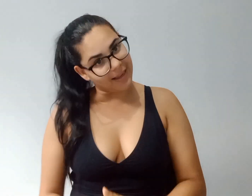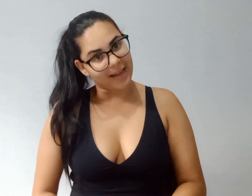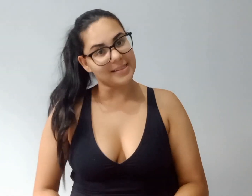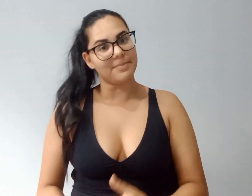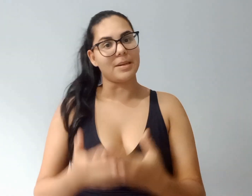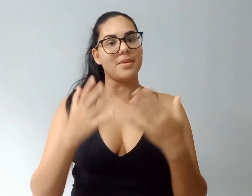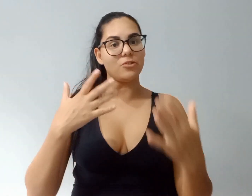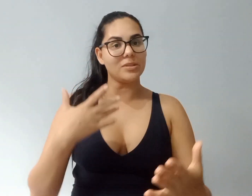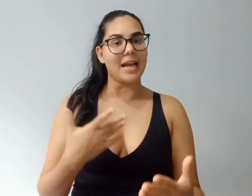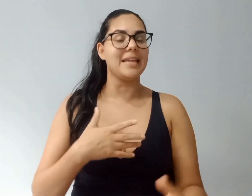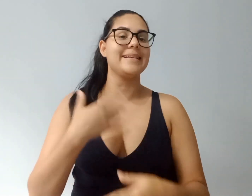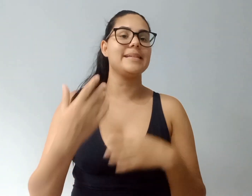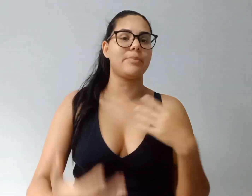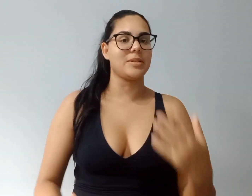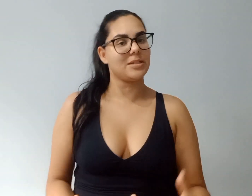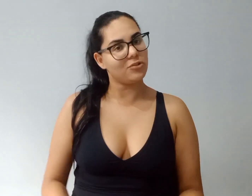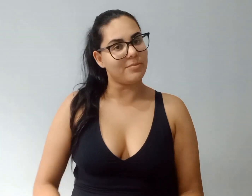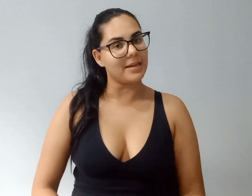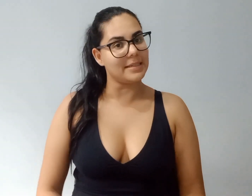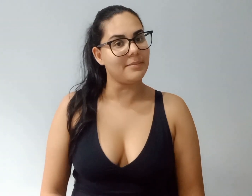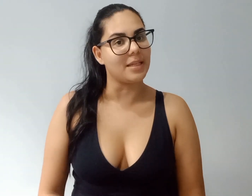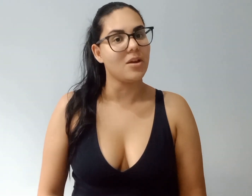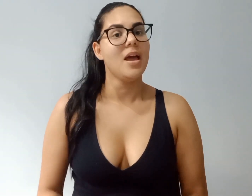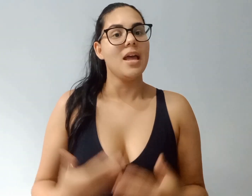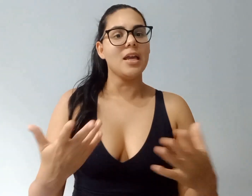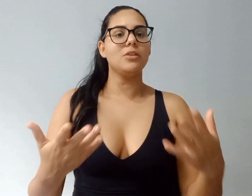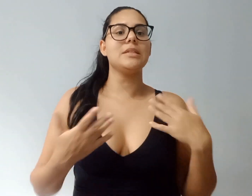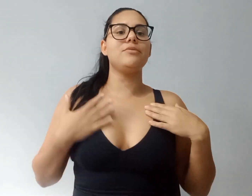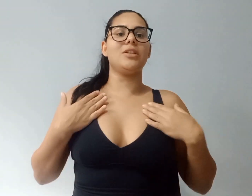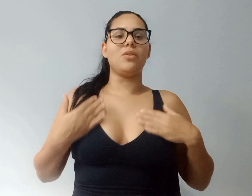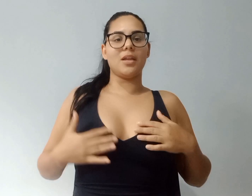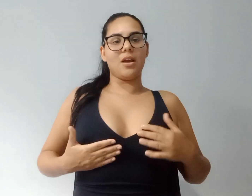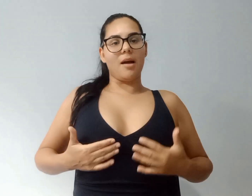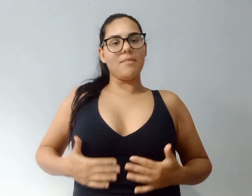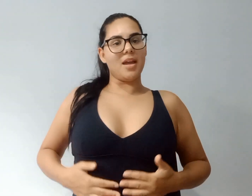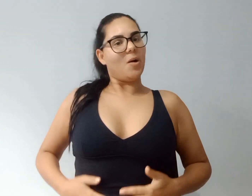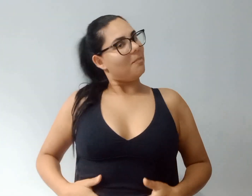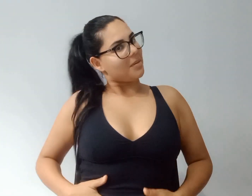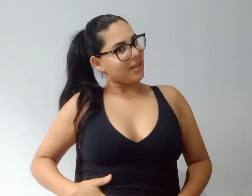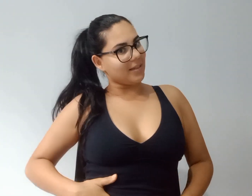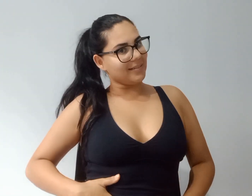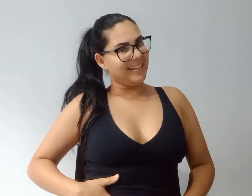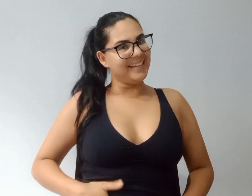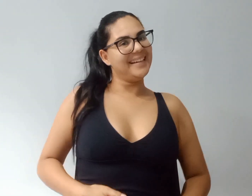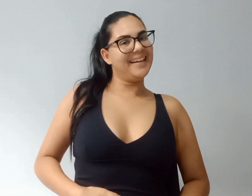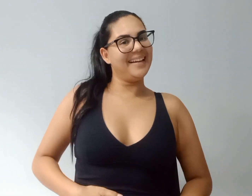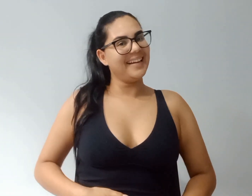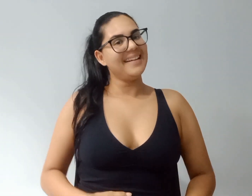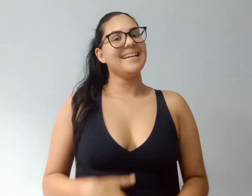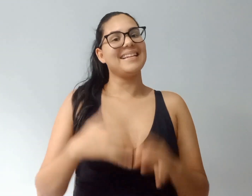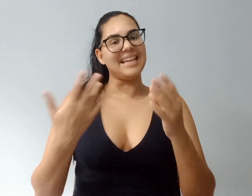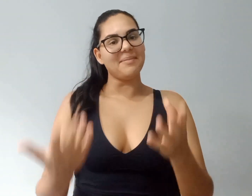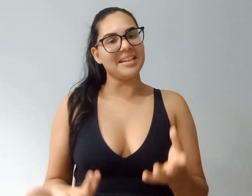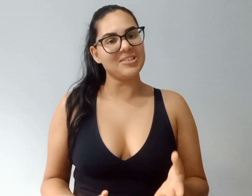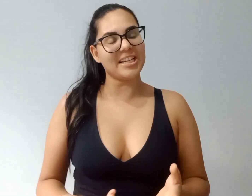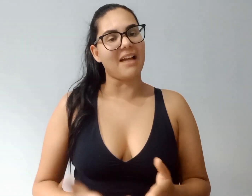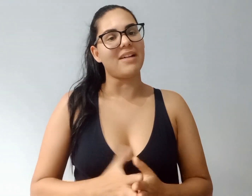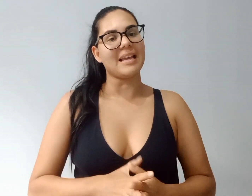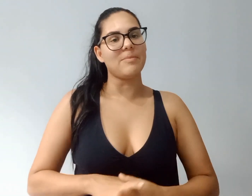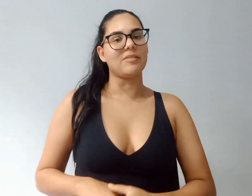casa pra me ajudar aí nesse processo de emagrecimento. Inclusive já tô aqui com a minha roupinha e terminando de gravar aqui pra